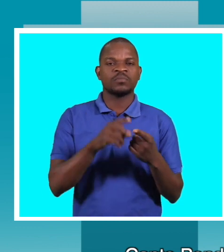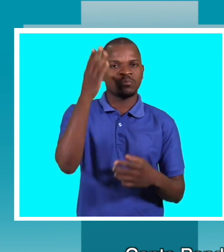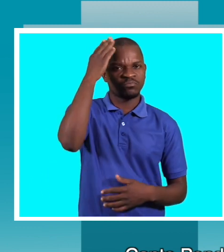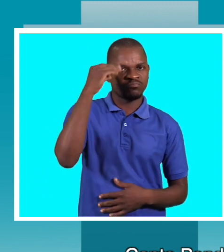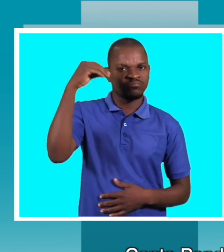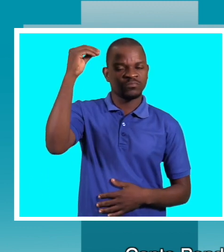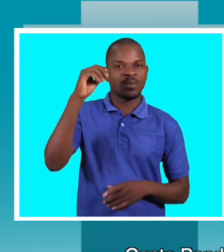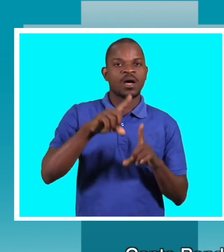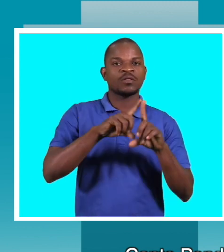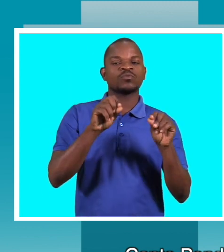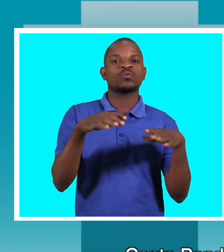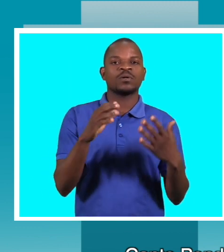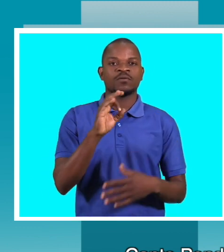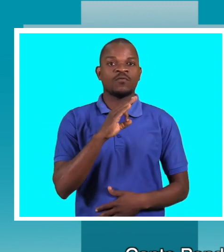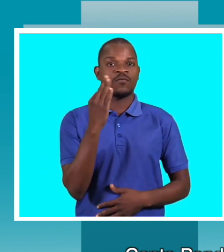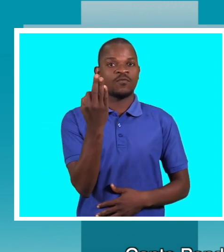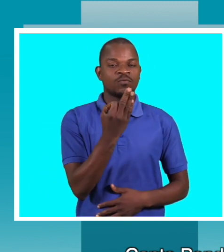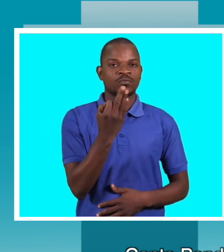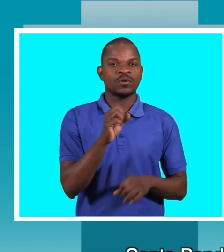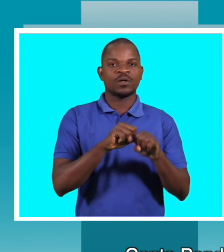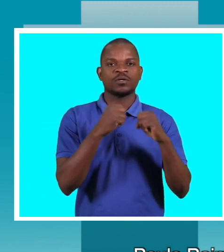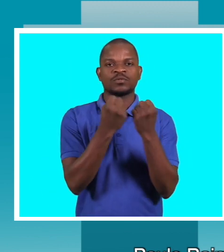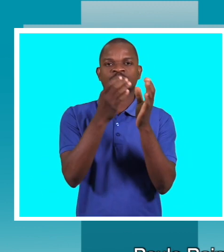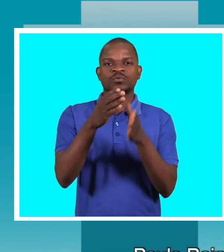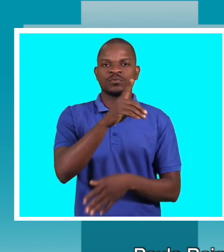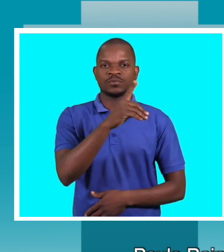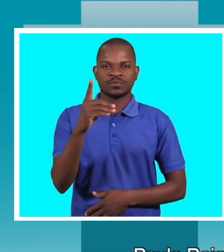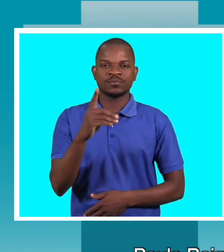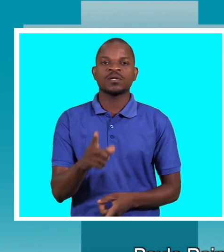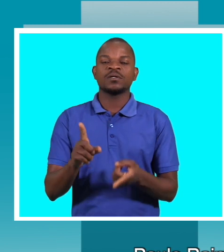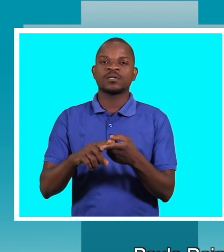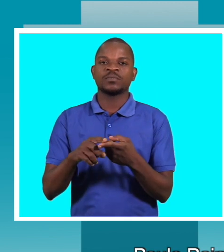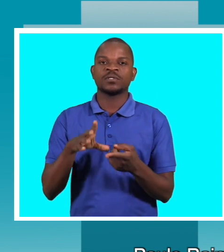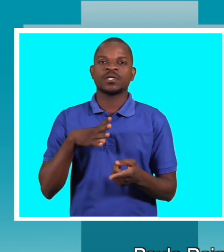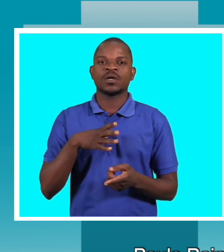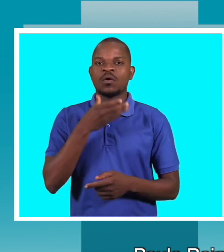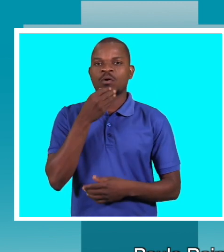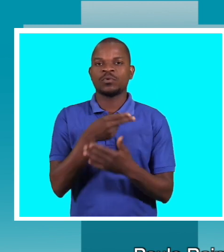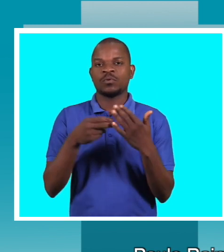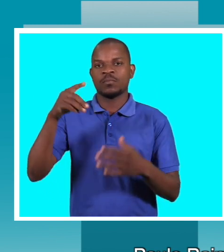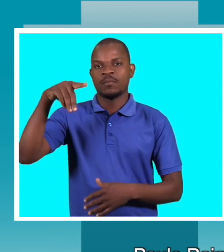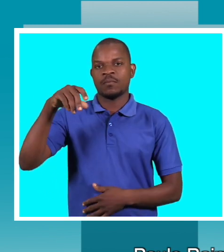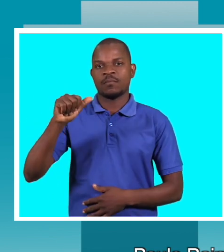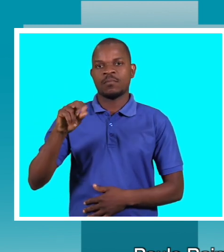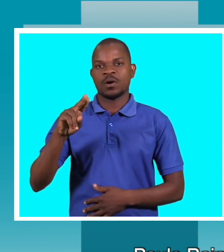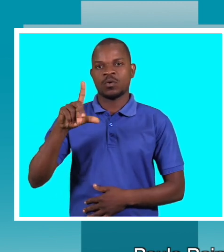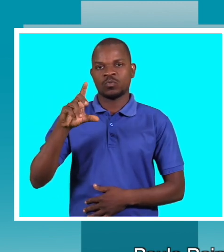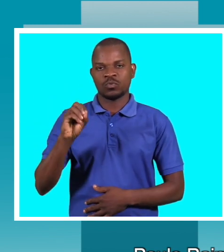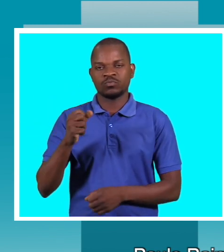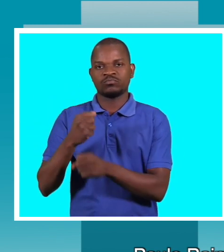Fórum das Associações de Pessoas com Deficiência, e temos o Paulo Raimundes, que é do Conselho Nacional do Combate ao